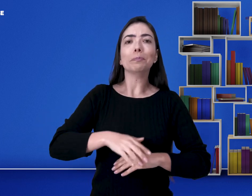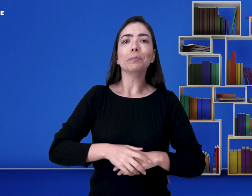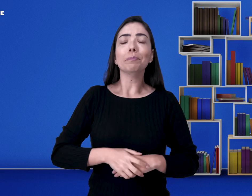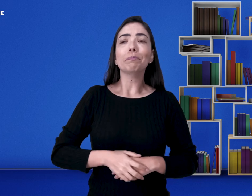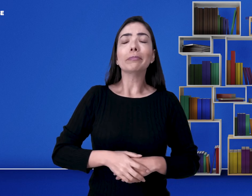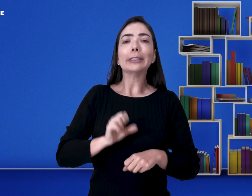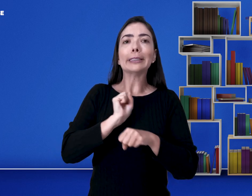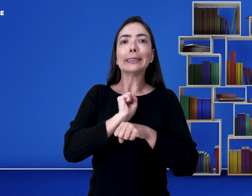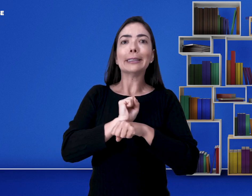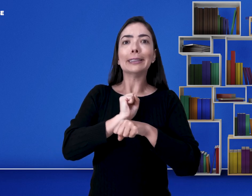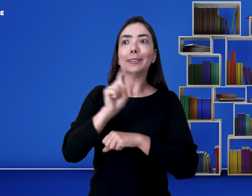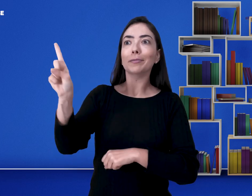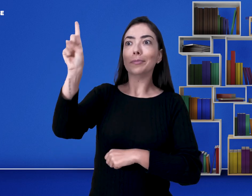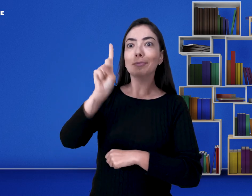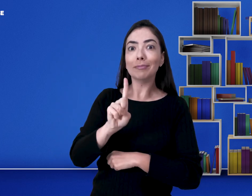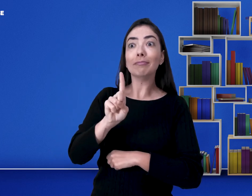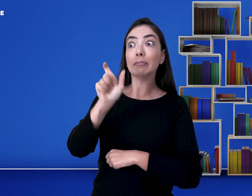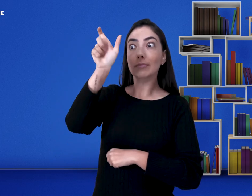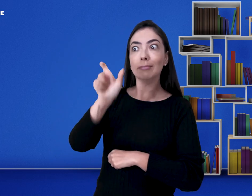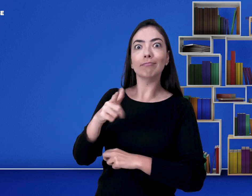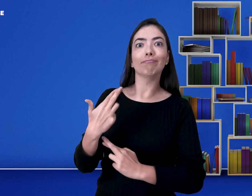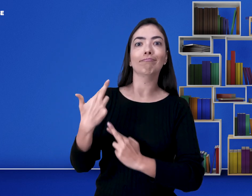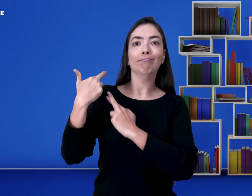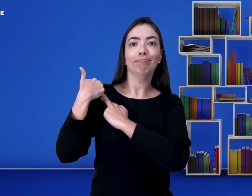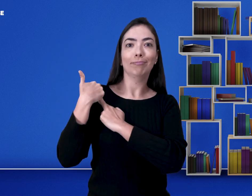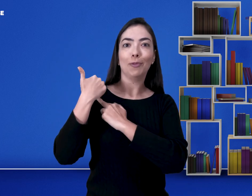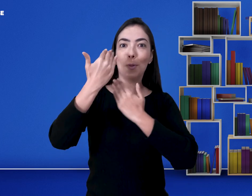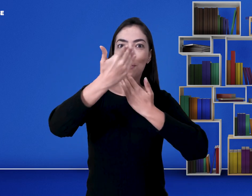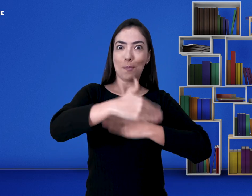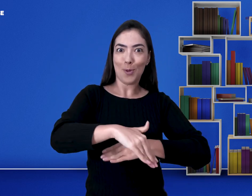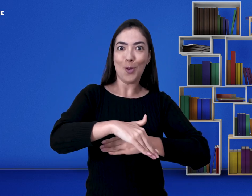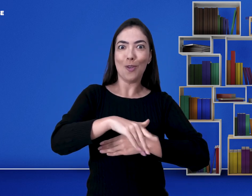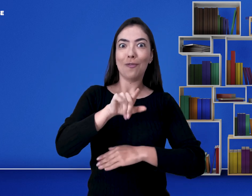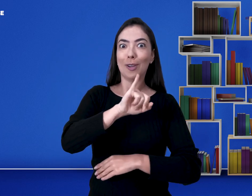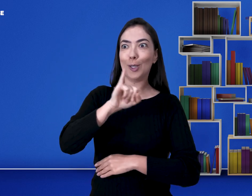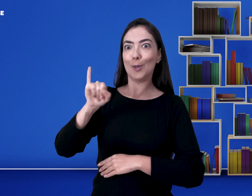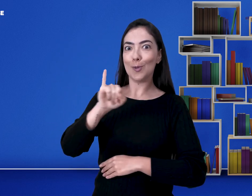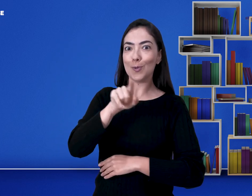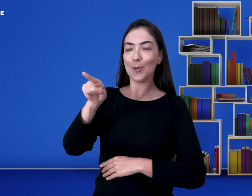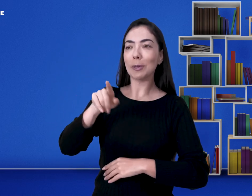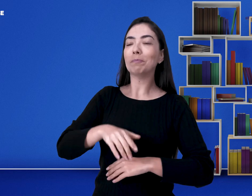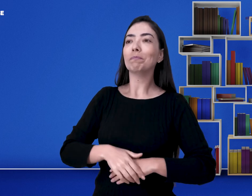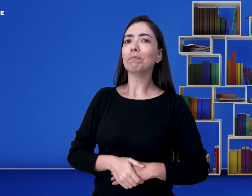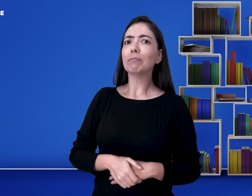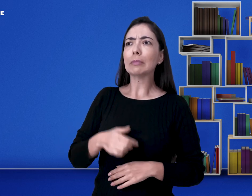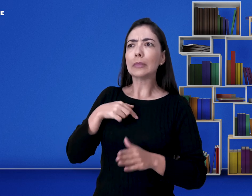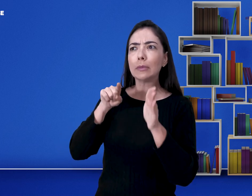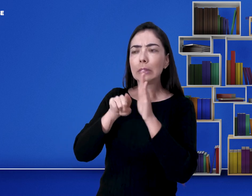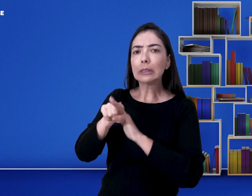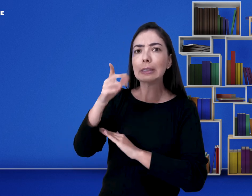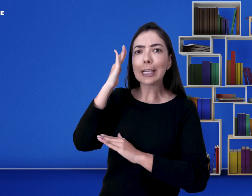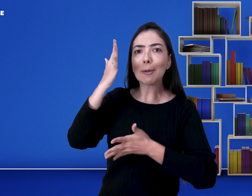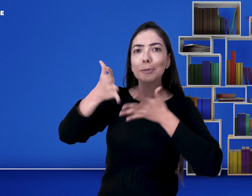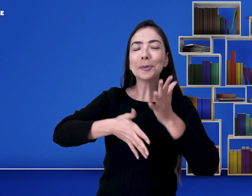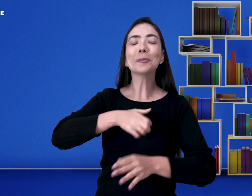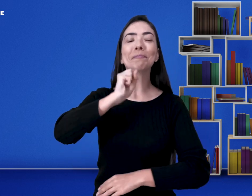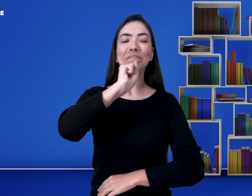Então eu esperei, chegou uma pessoa responsável pela prova do departamento de trânsito. eu perguntei, você sabe